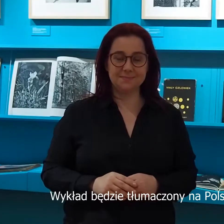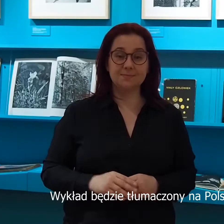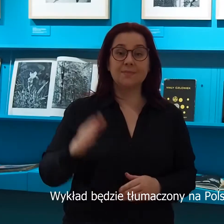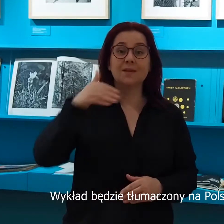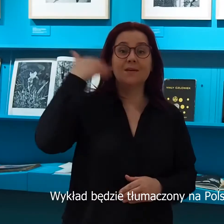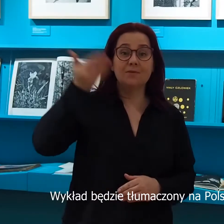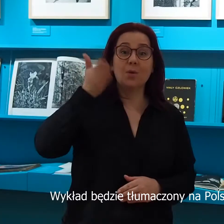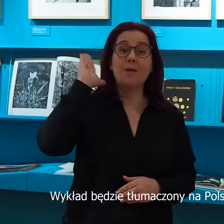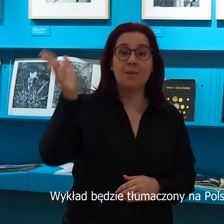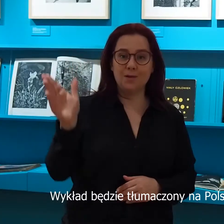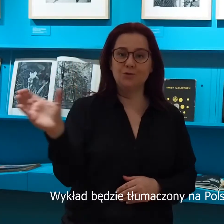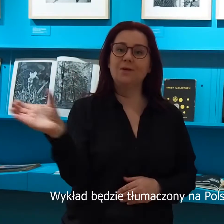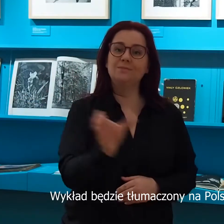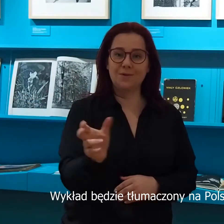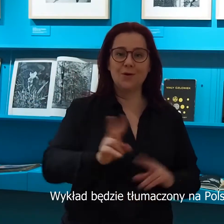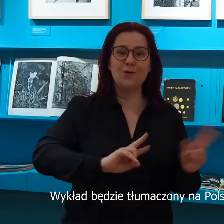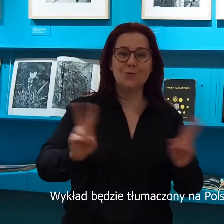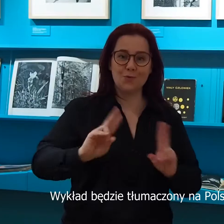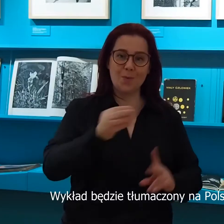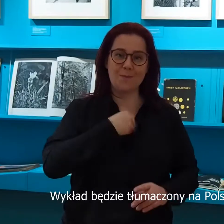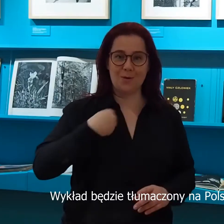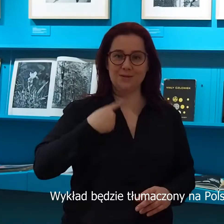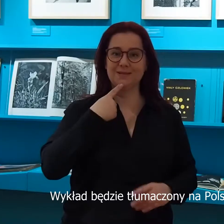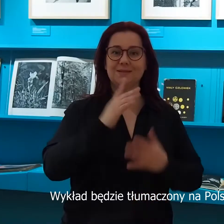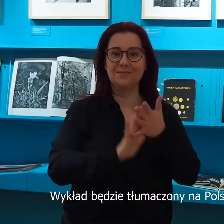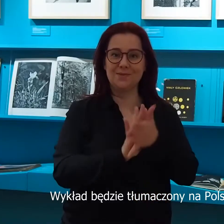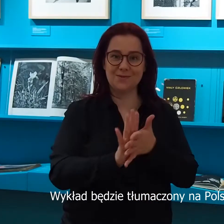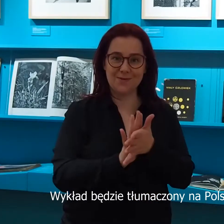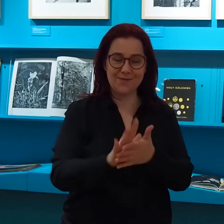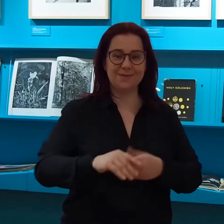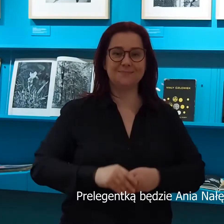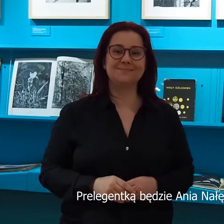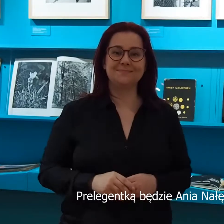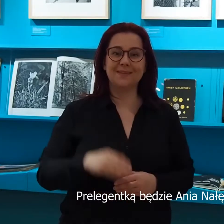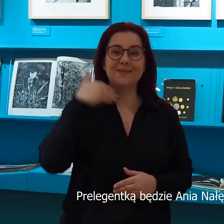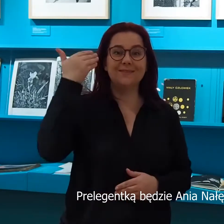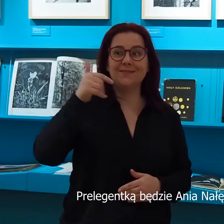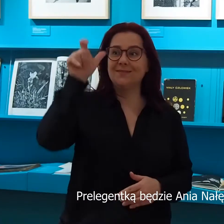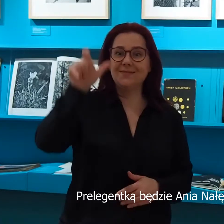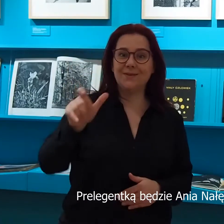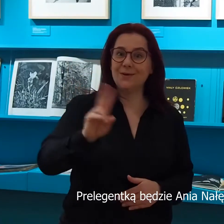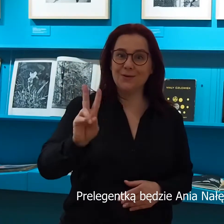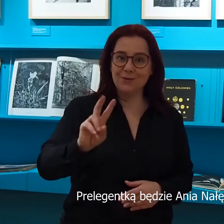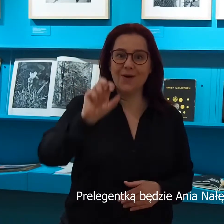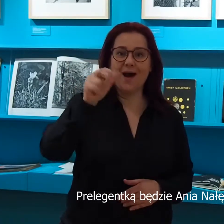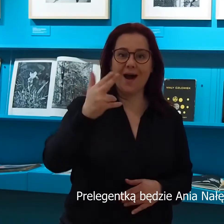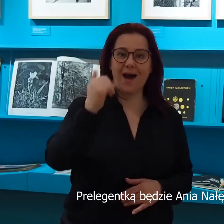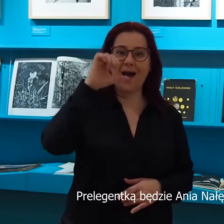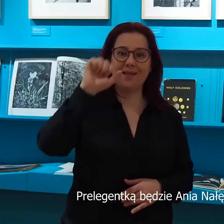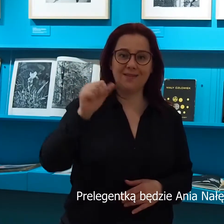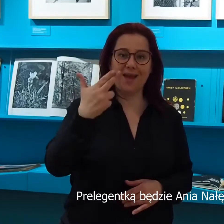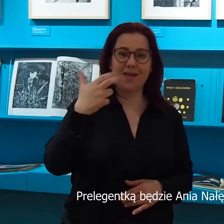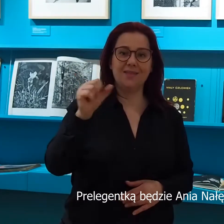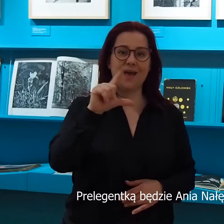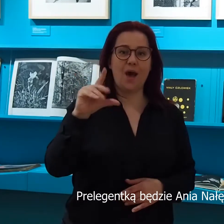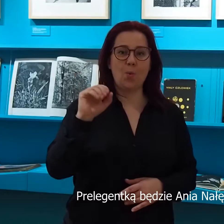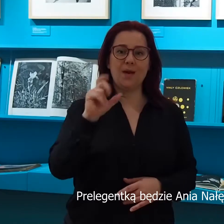Wykład będzie tłumaczony na polski język migowy. Prelegentką będzie Ania Nałęcka-Mila.